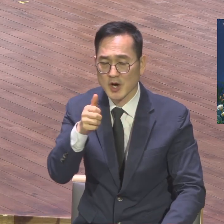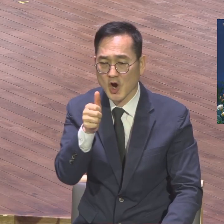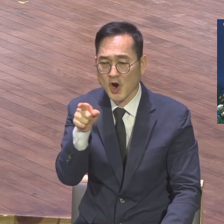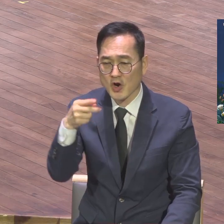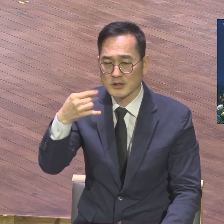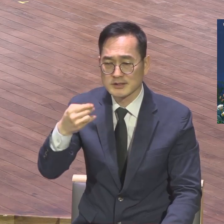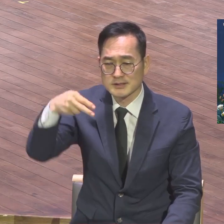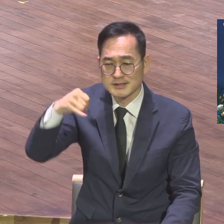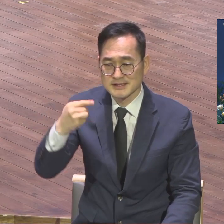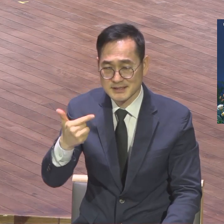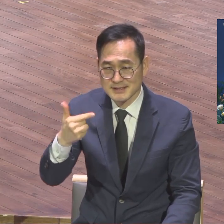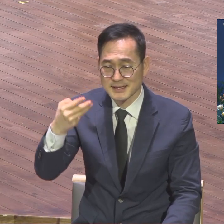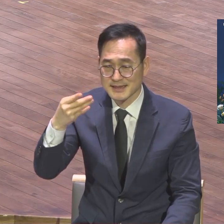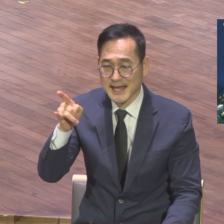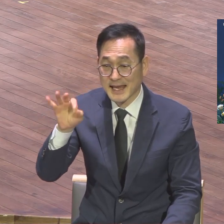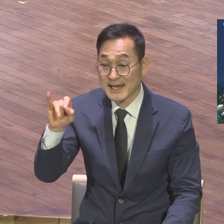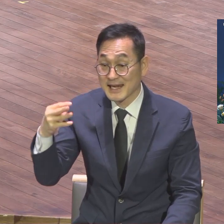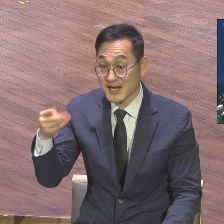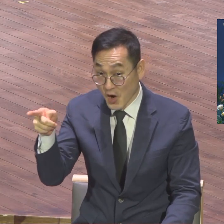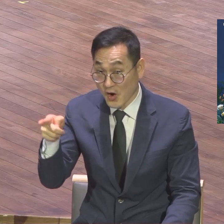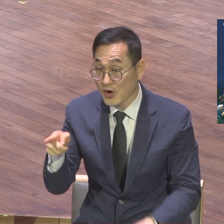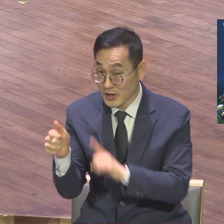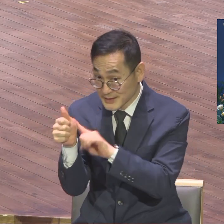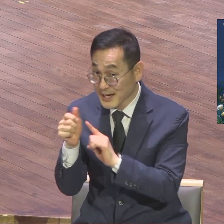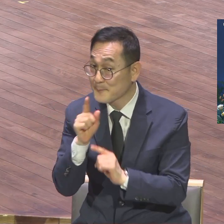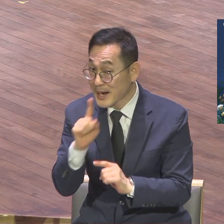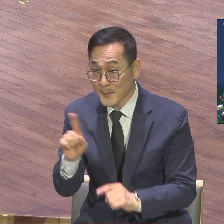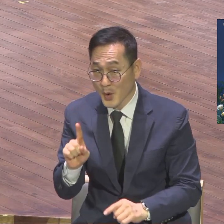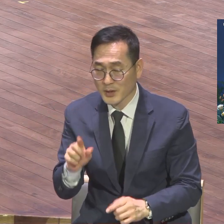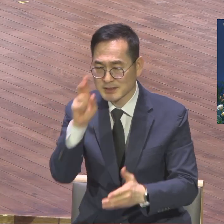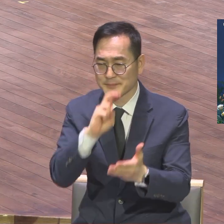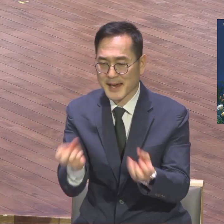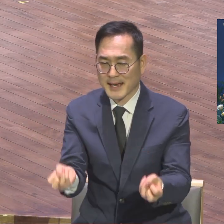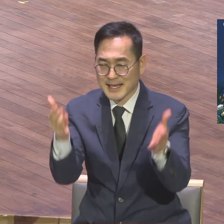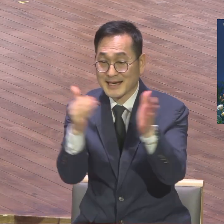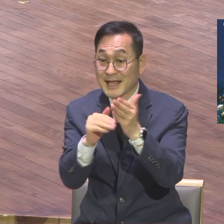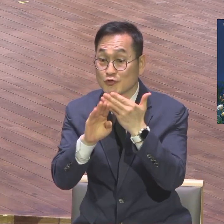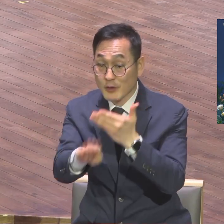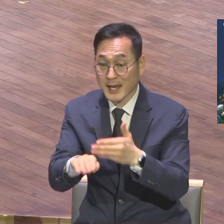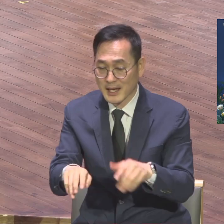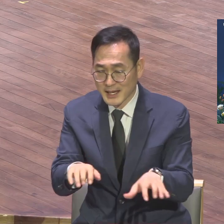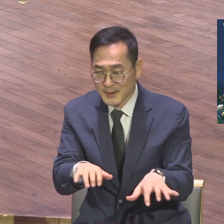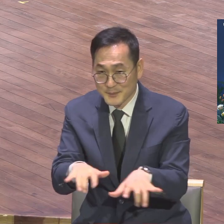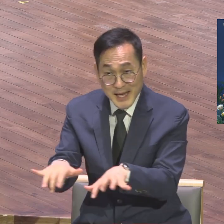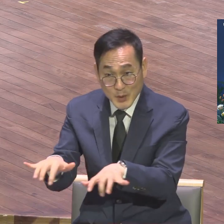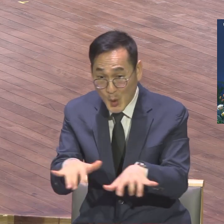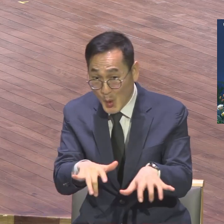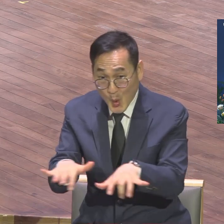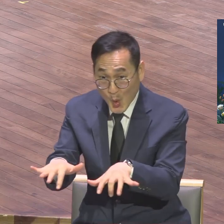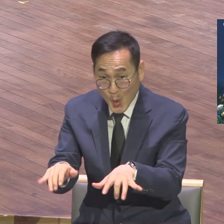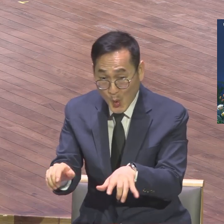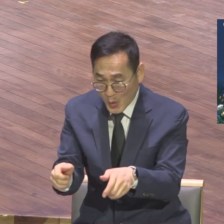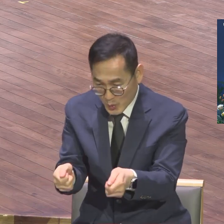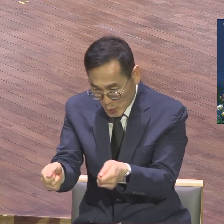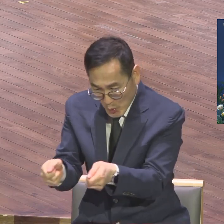이런 말을 했어요. 음악회가 끝난 다음에 피아노를 조율하지 않습니다. 연주를 시작하기 전에